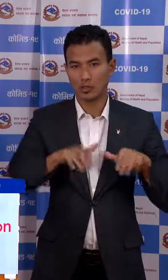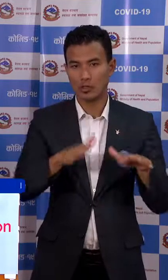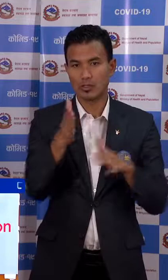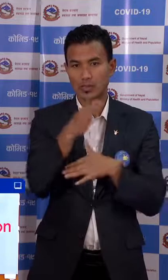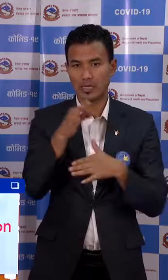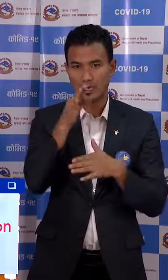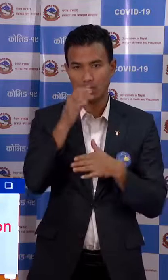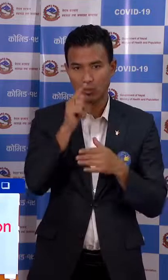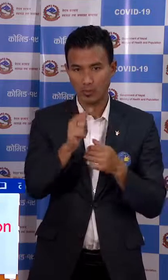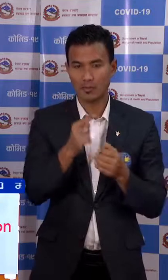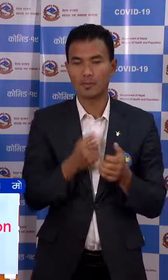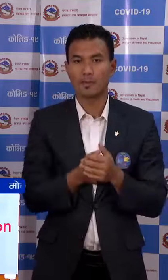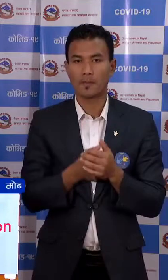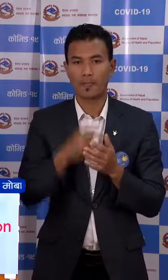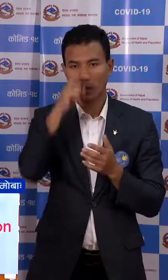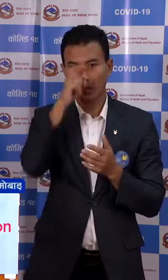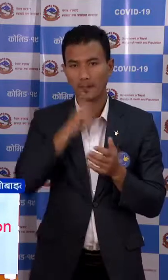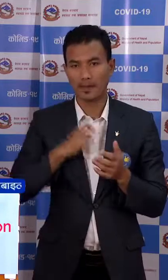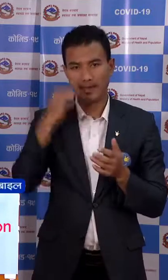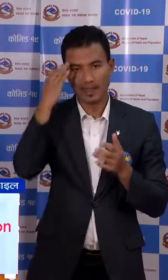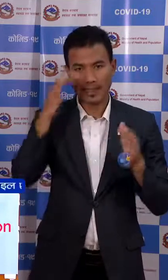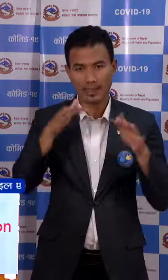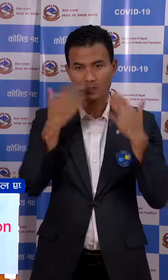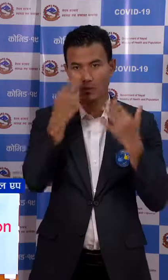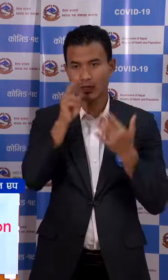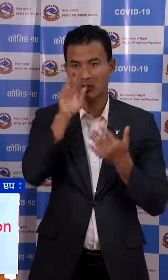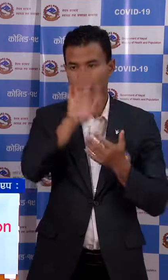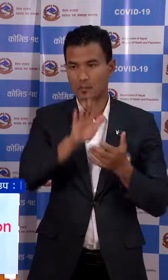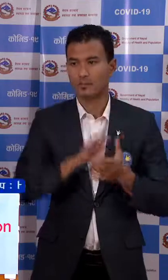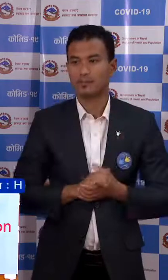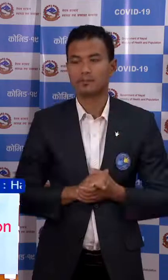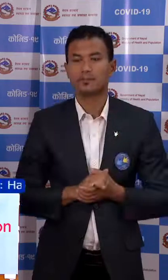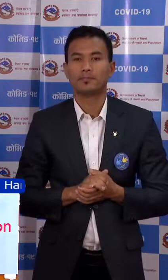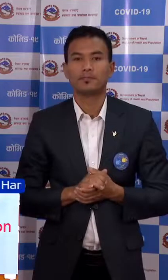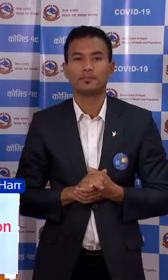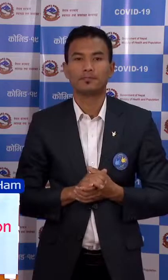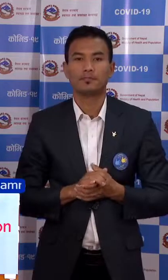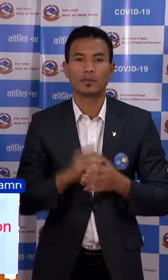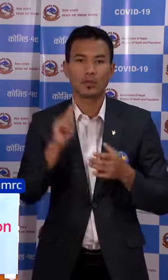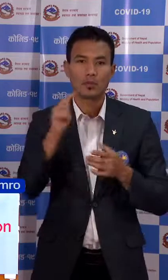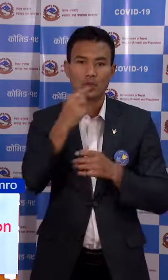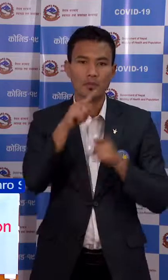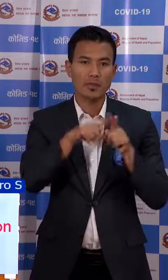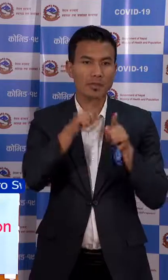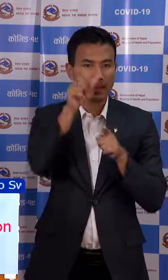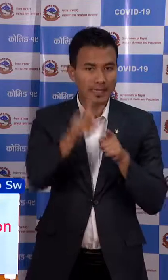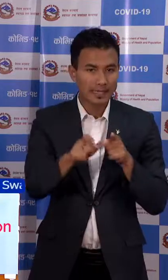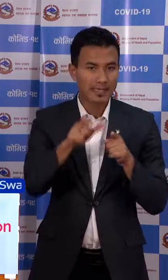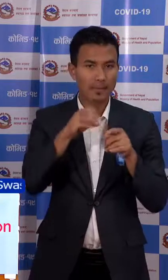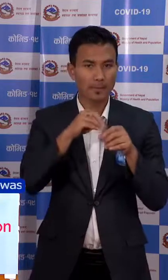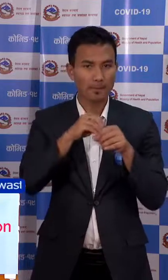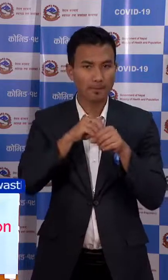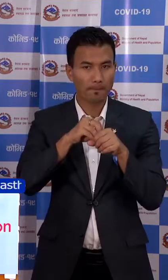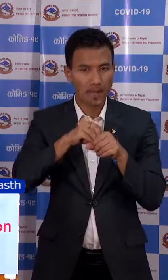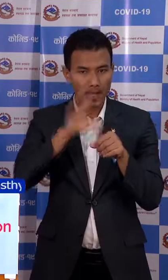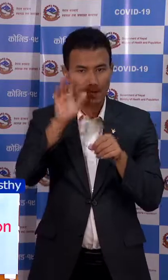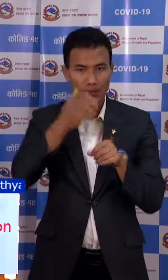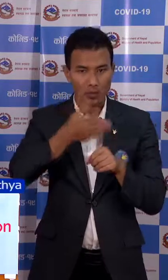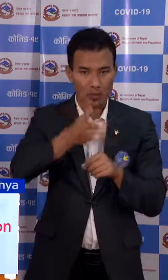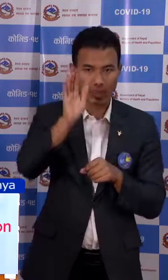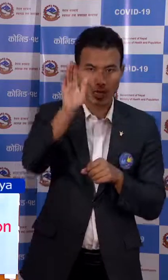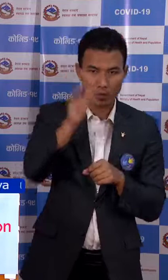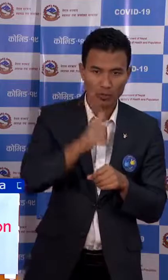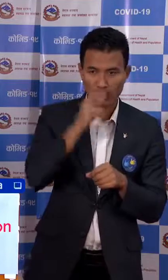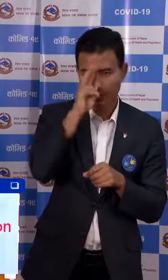जन्शंक्य मंत्रा लेको गम्बिर द्यानकर्शंण वायको छा कुनें पनी बेक्ति बाईरा गईरा आउंधा